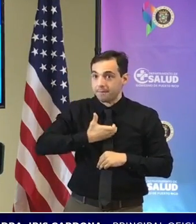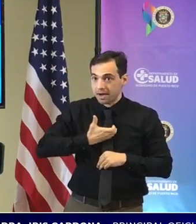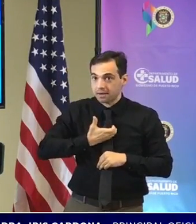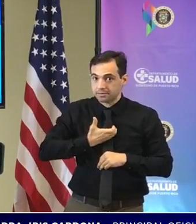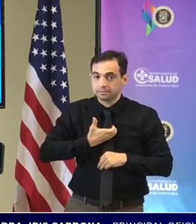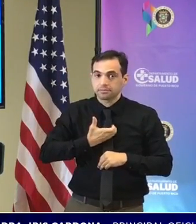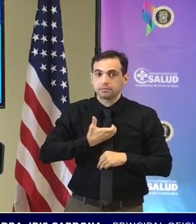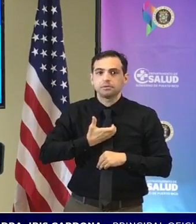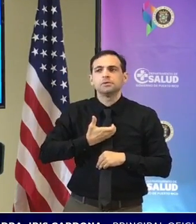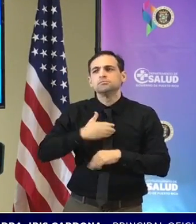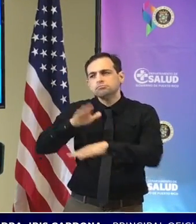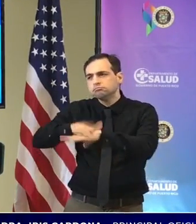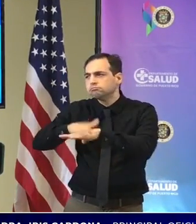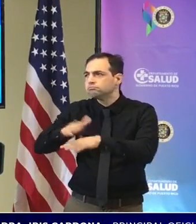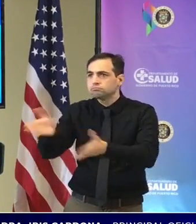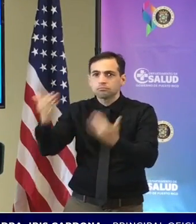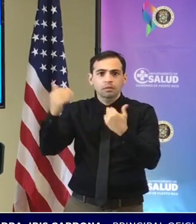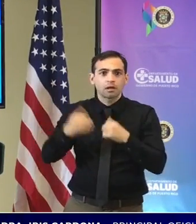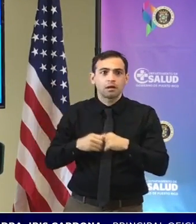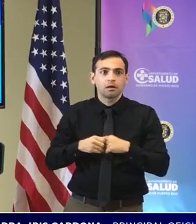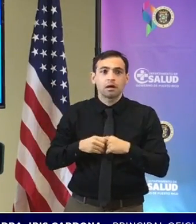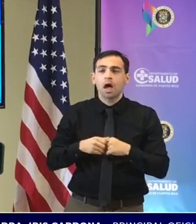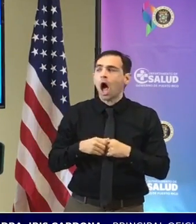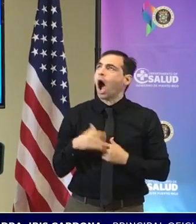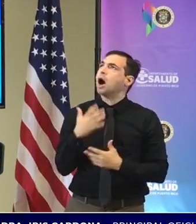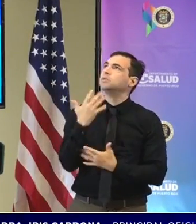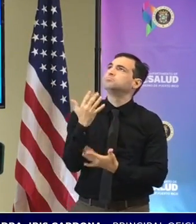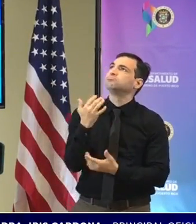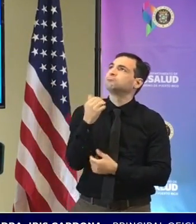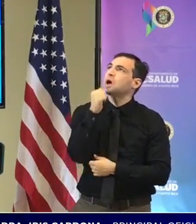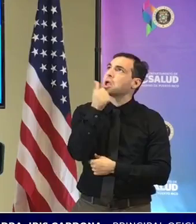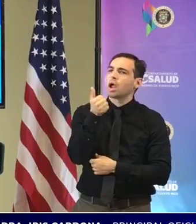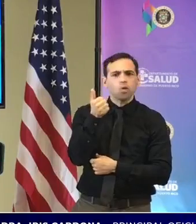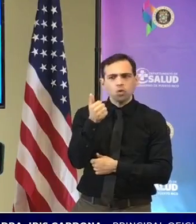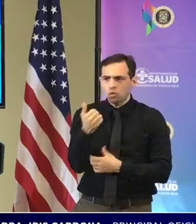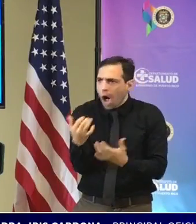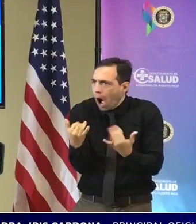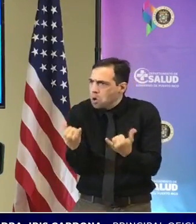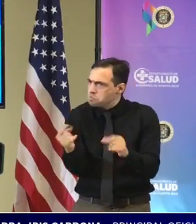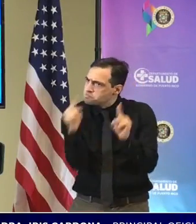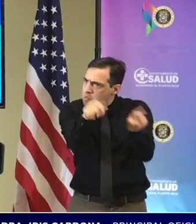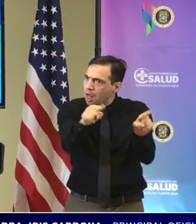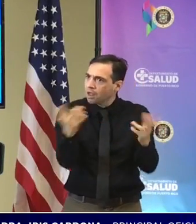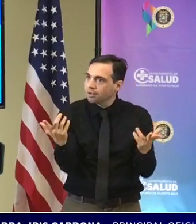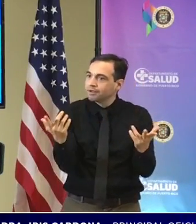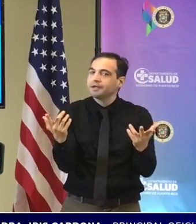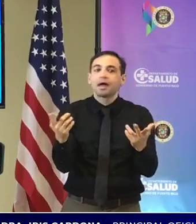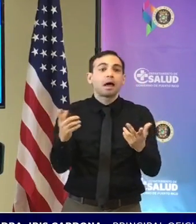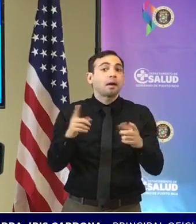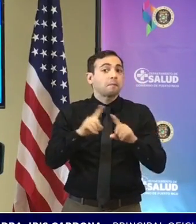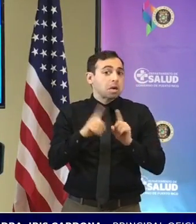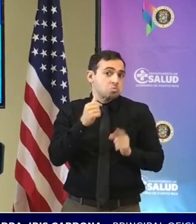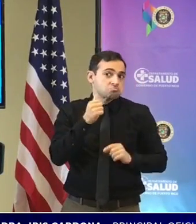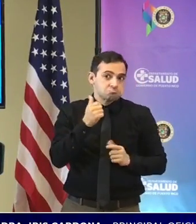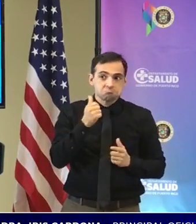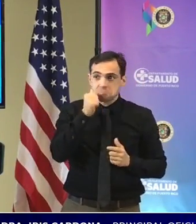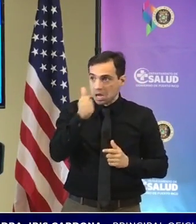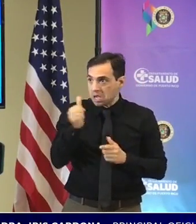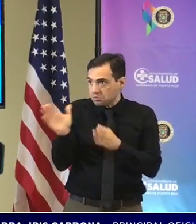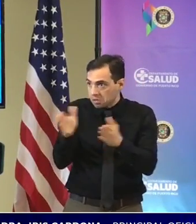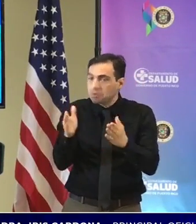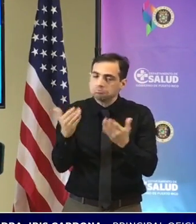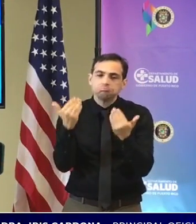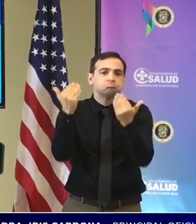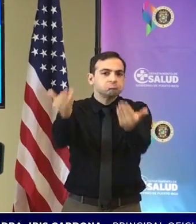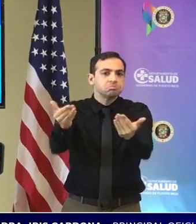que todo el que necesite no tiene que esperar mañana el refuerzo puede y lo busca ahora pero aquel que lo quiera hacer mañana